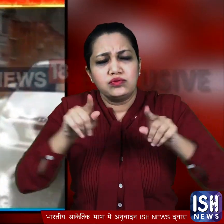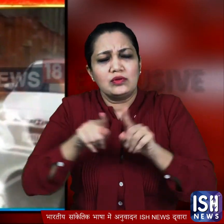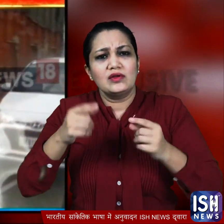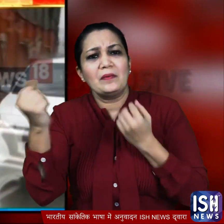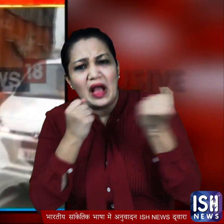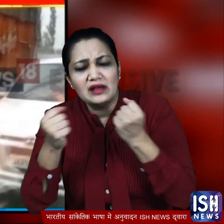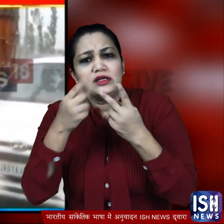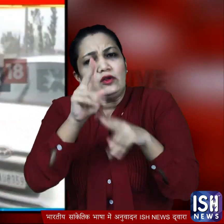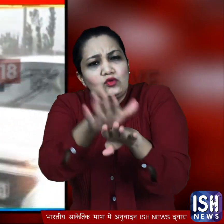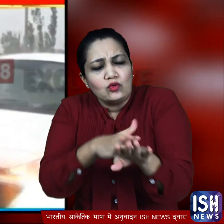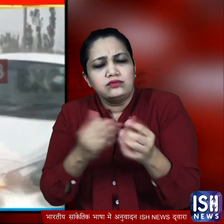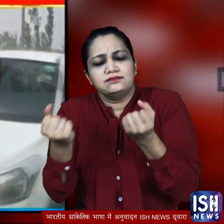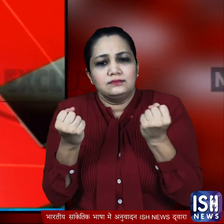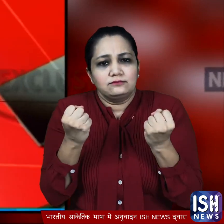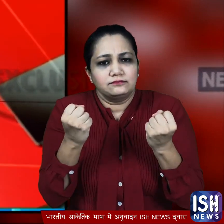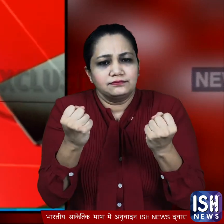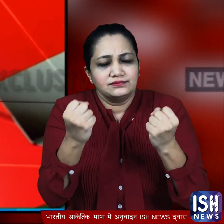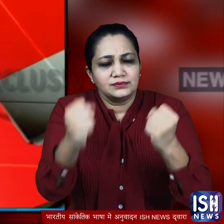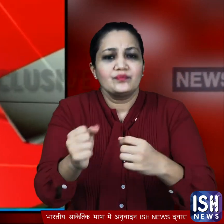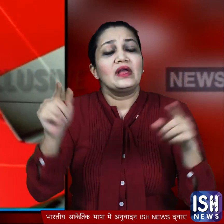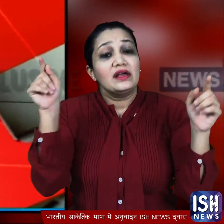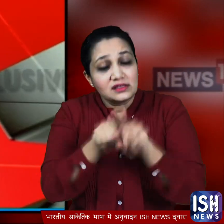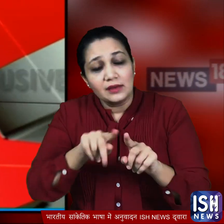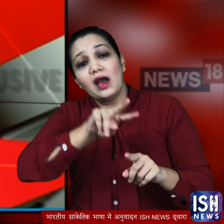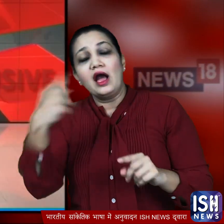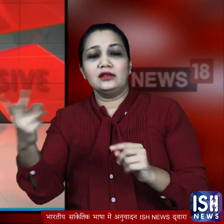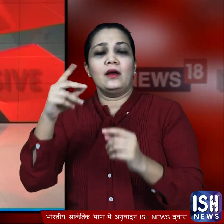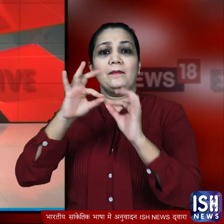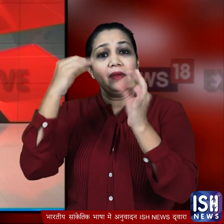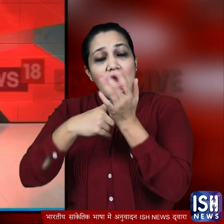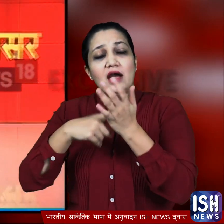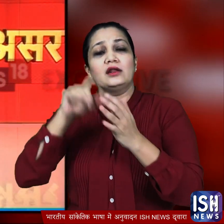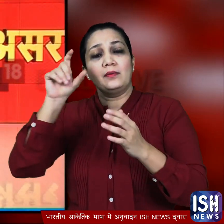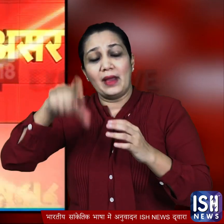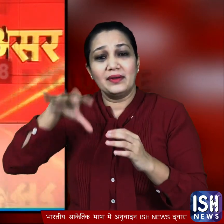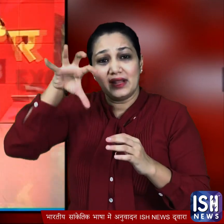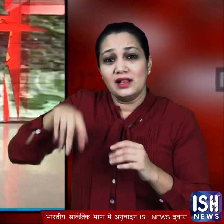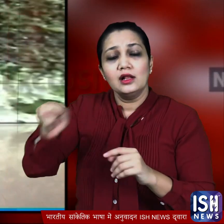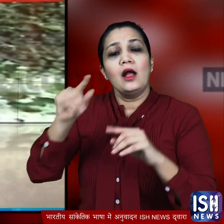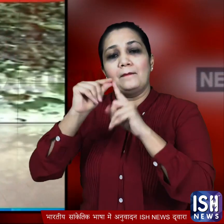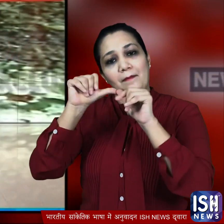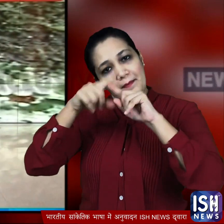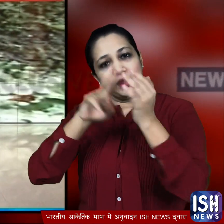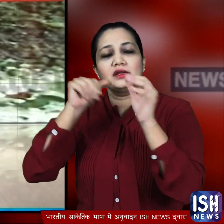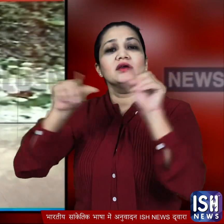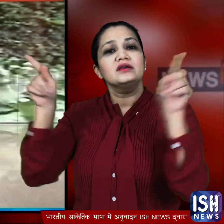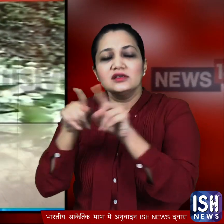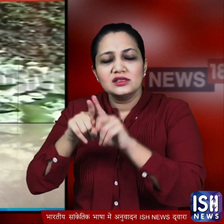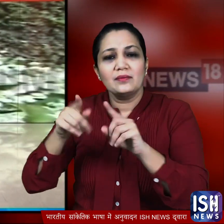काडियों की रफतार धीमी क और कुछ इसी तरह के हालात का सामना बिहार की राजधानी पटना के लोगों को भी करना पड़ा जब अंगाल की खाड़ी से उठे